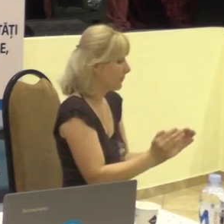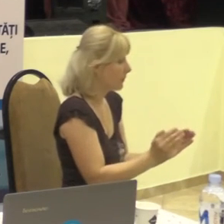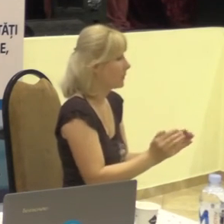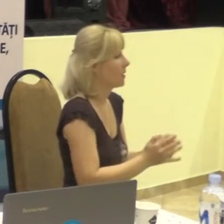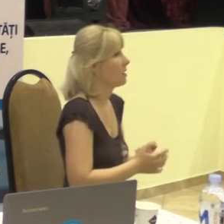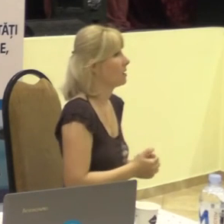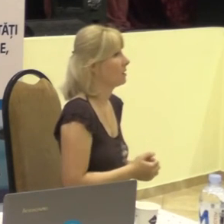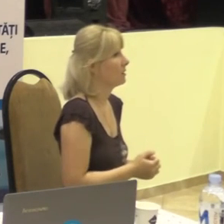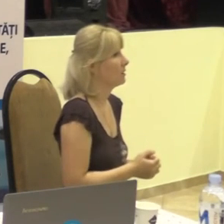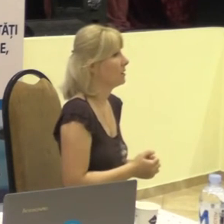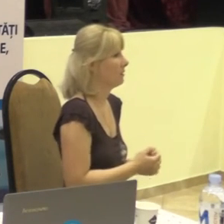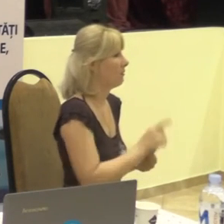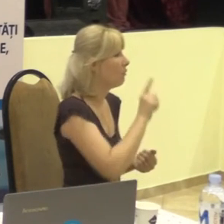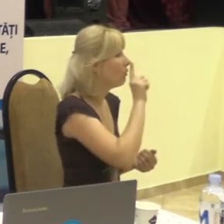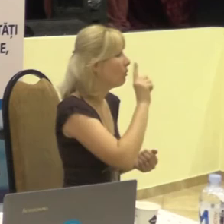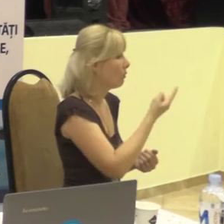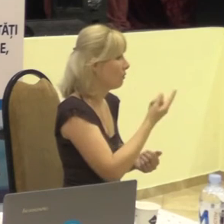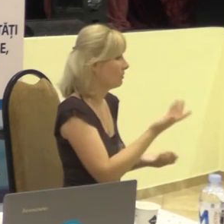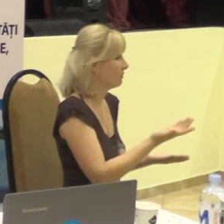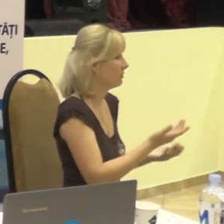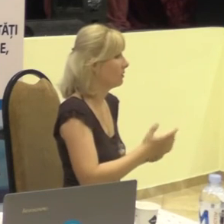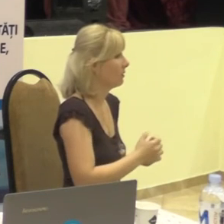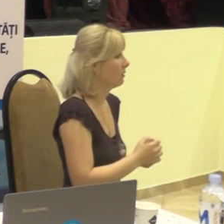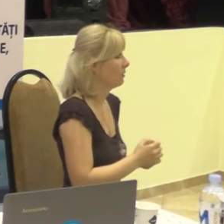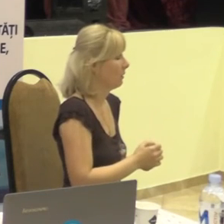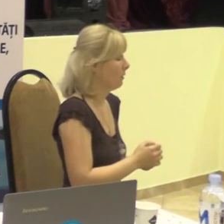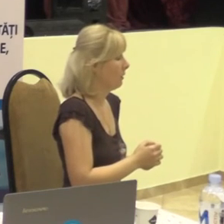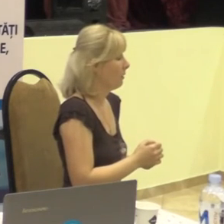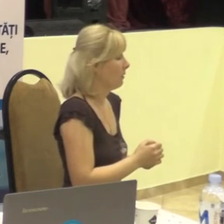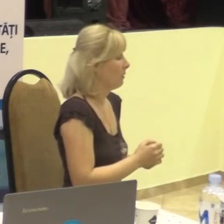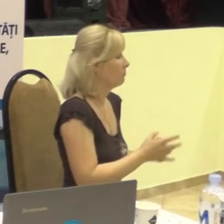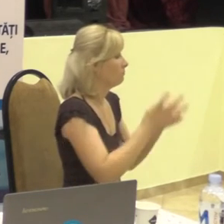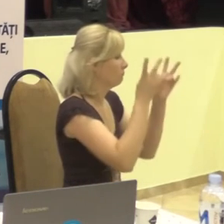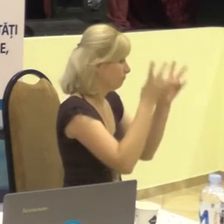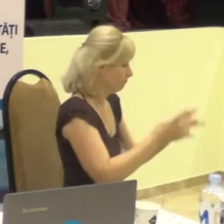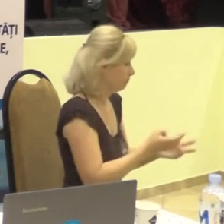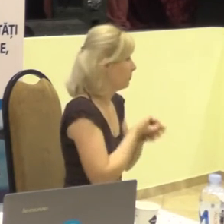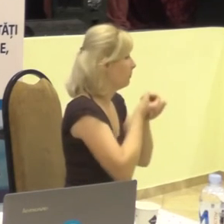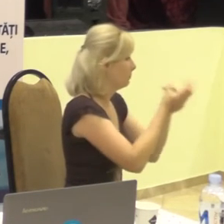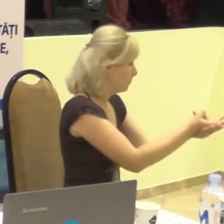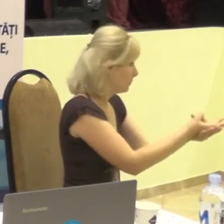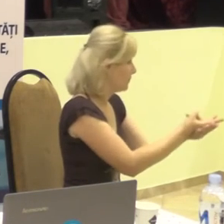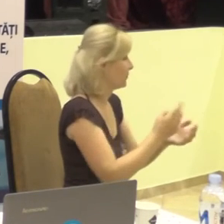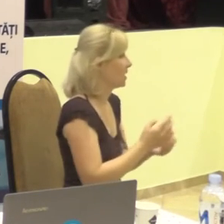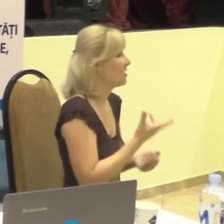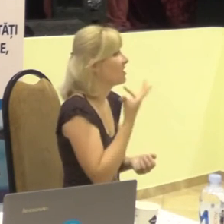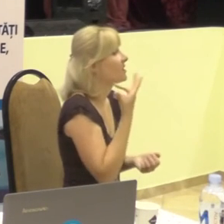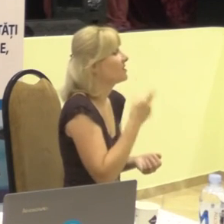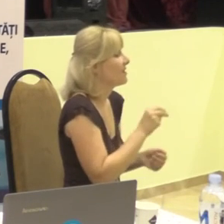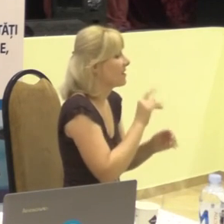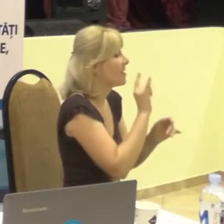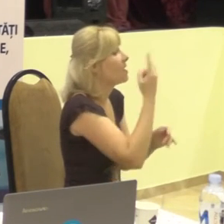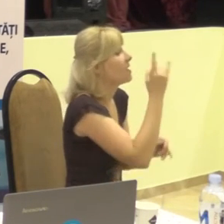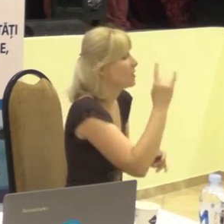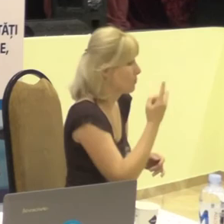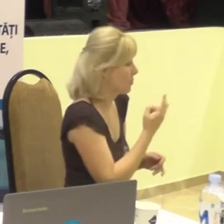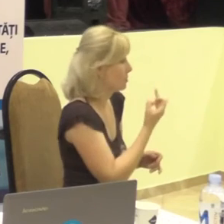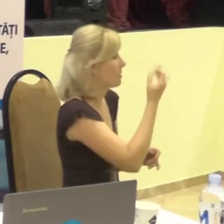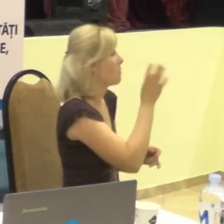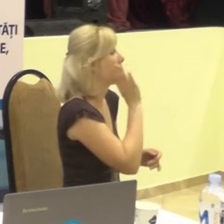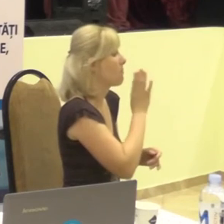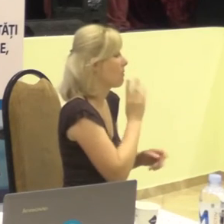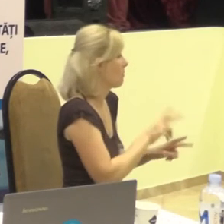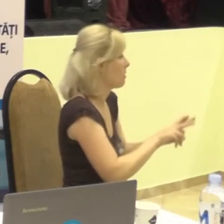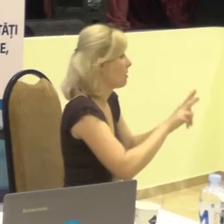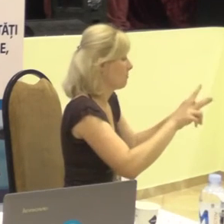de un an de zile, a nimerit într-un spital unde și copilul și ea s-au